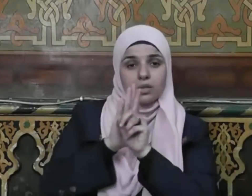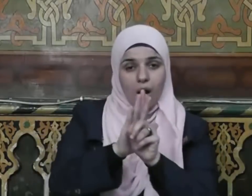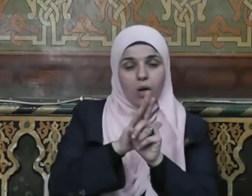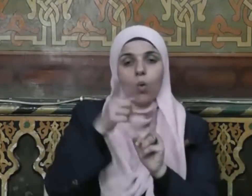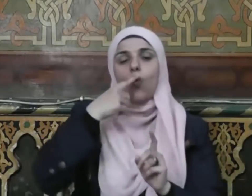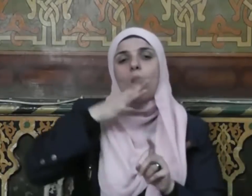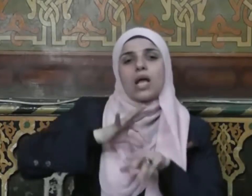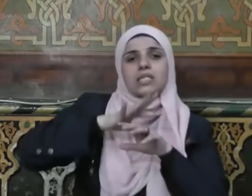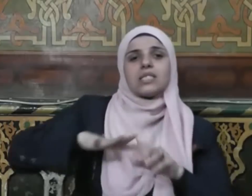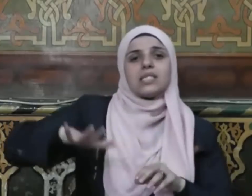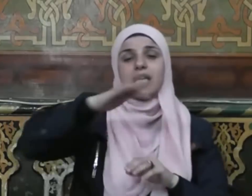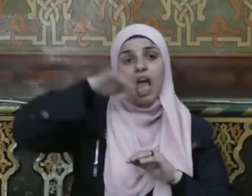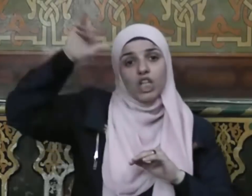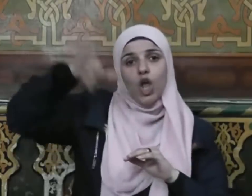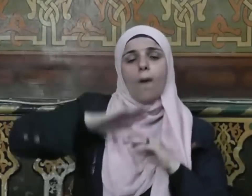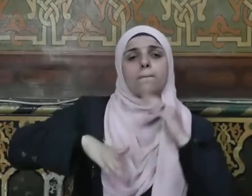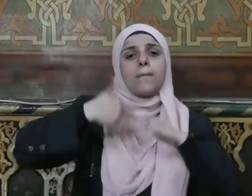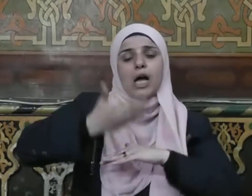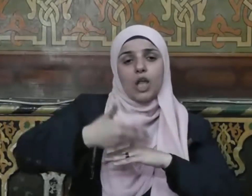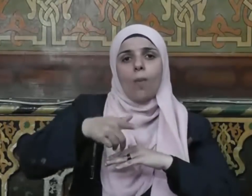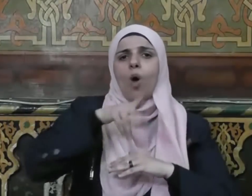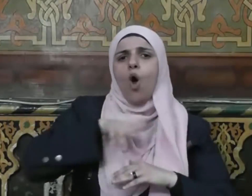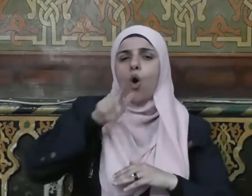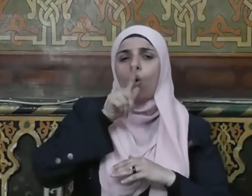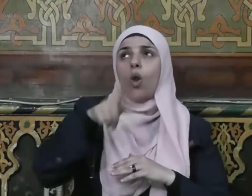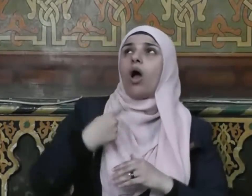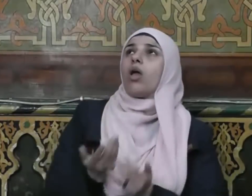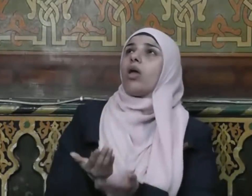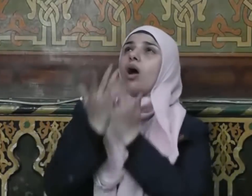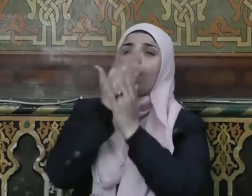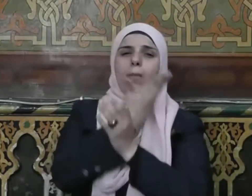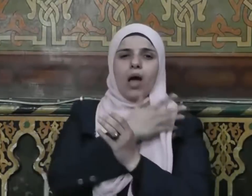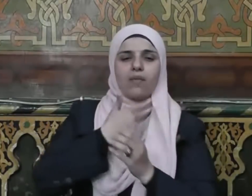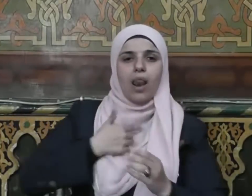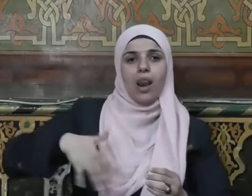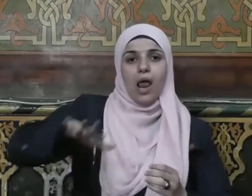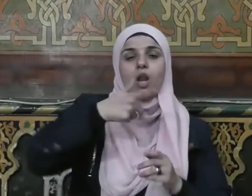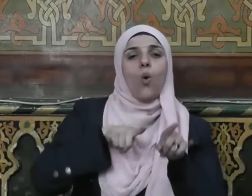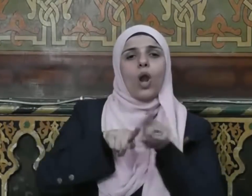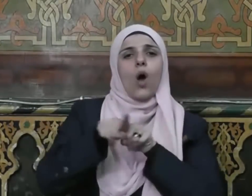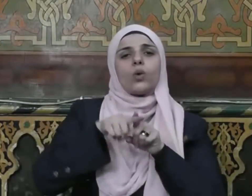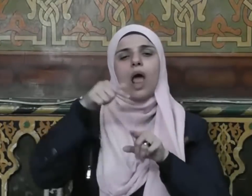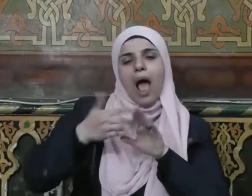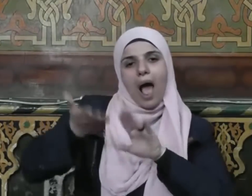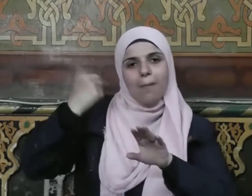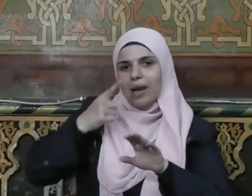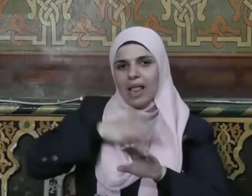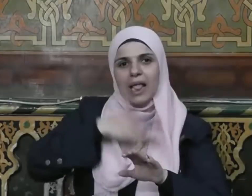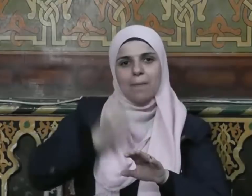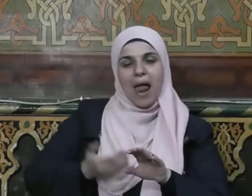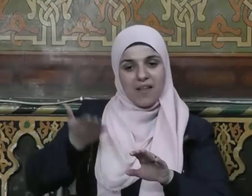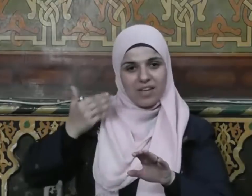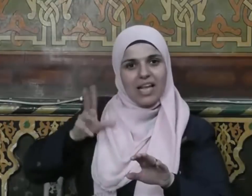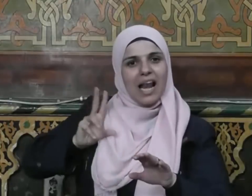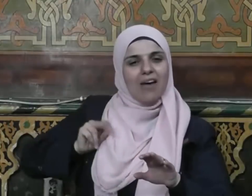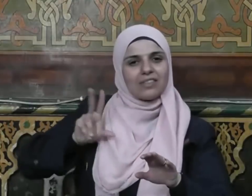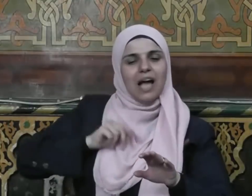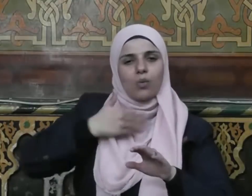والذين جاءوا من بعدهم يقولون ربنا اغفر لنا ولإخواننا الذين سبقونا بالإيمان